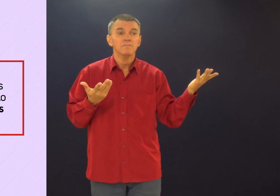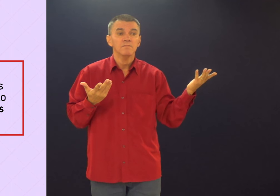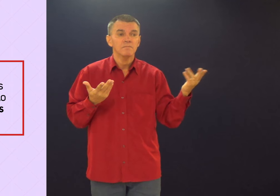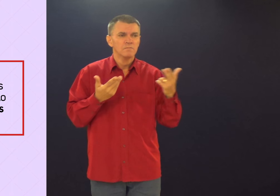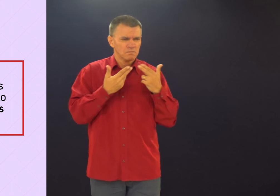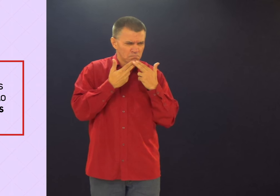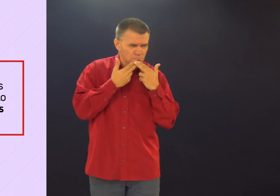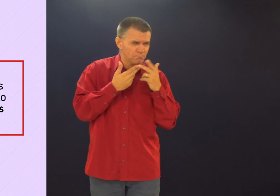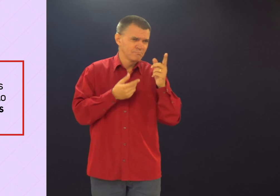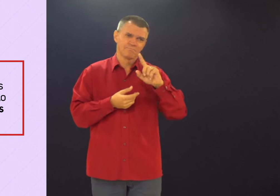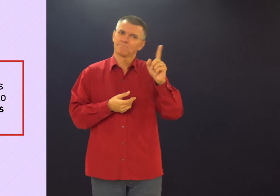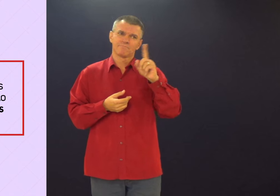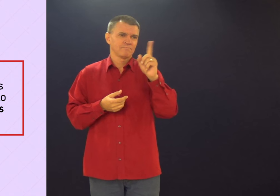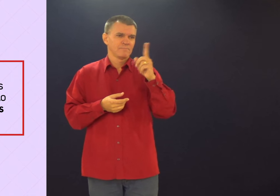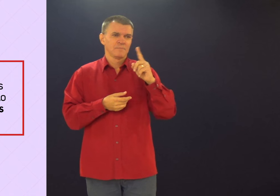tentação? Não, não.